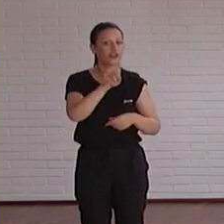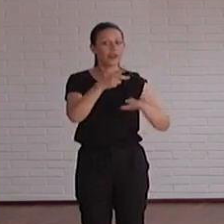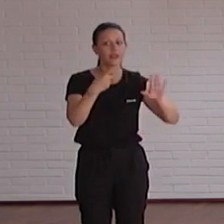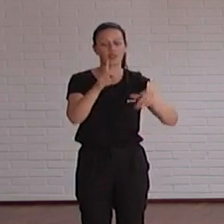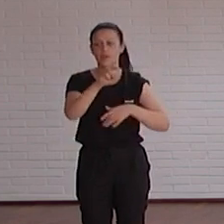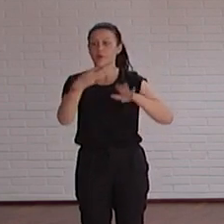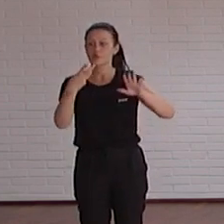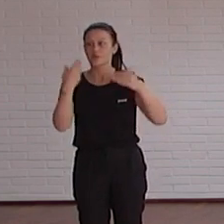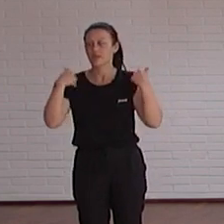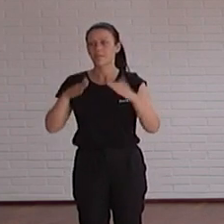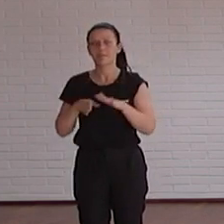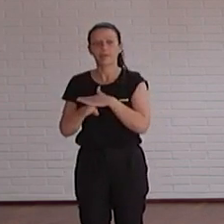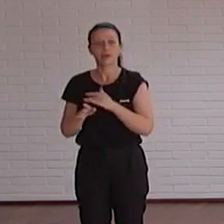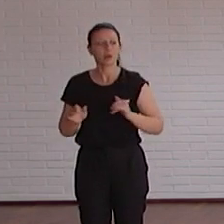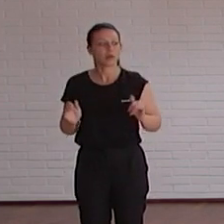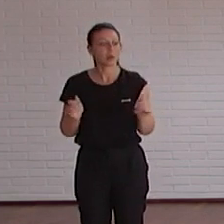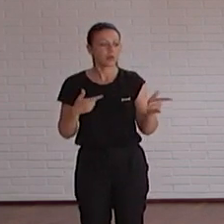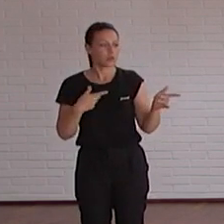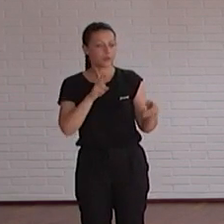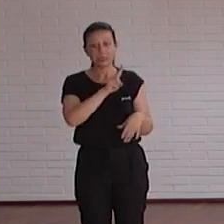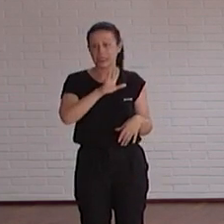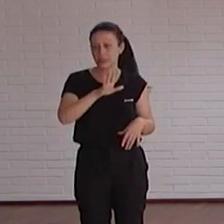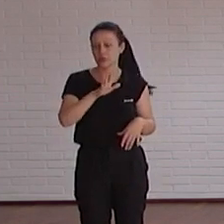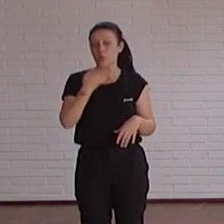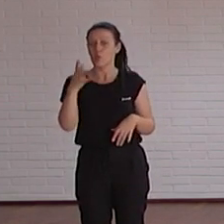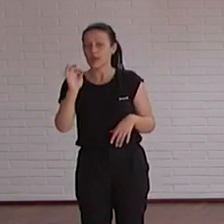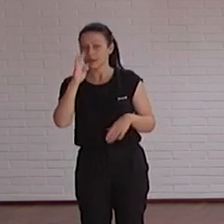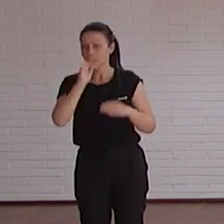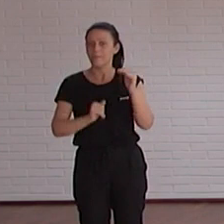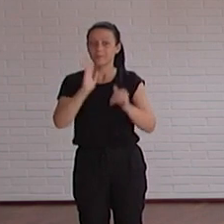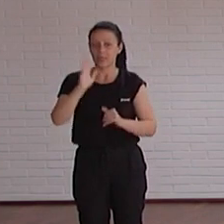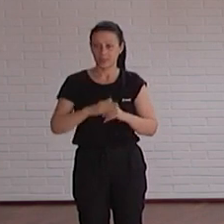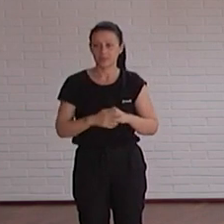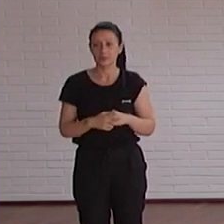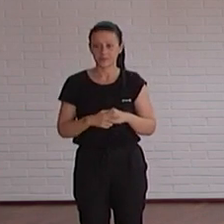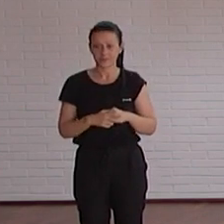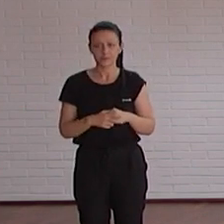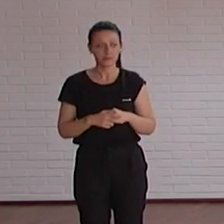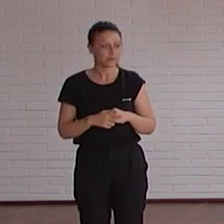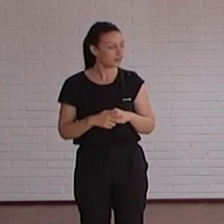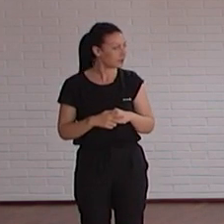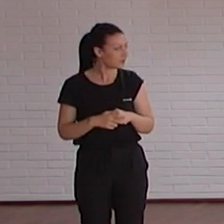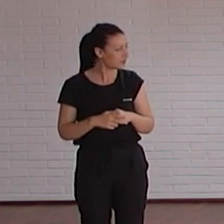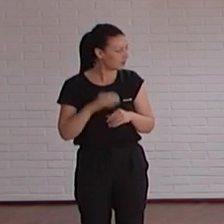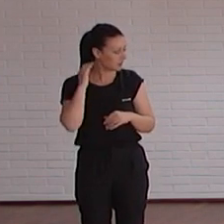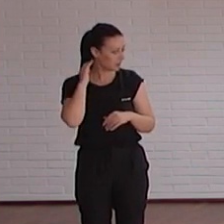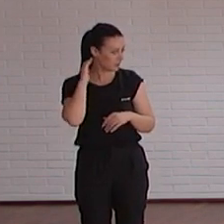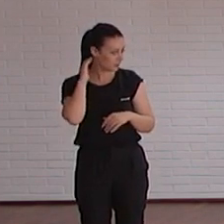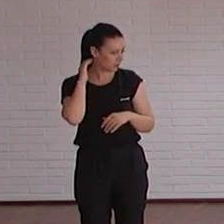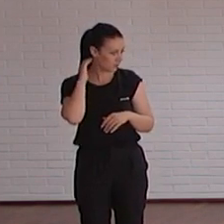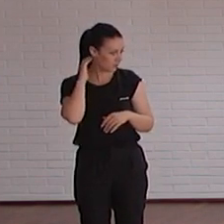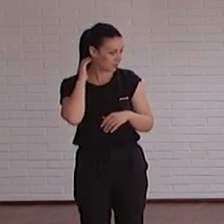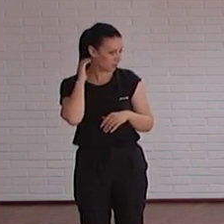que acaban de entrar sino tenemos los mayores de 25 los mayores de 40 y sobre todo los mayores vale entonces